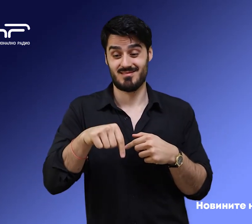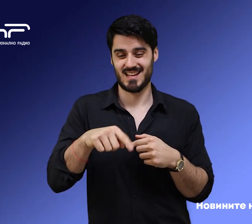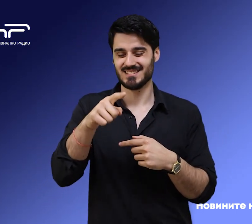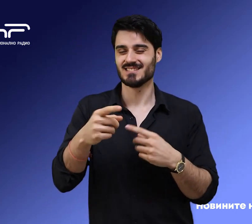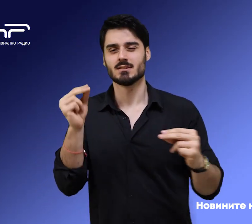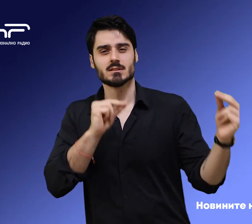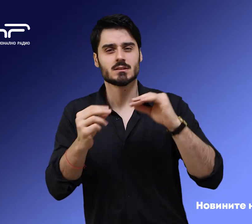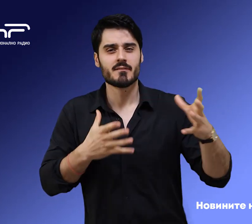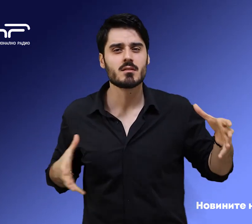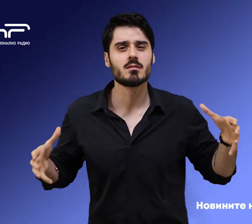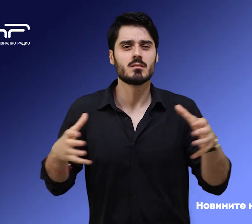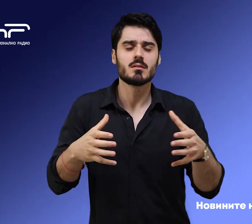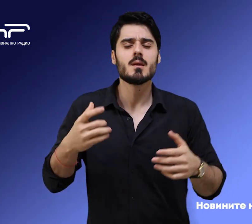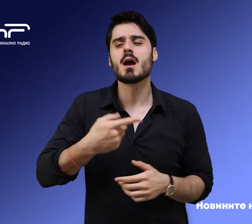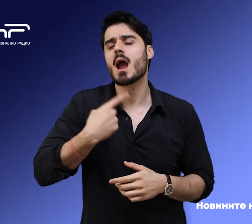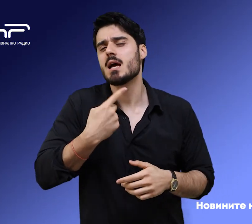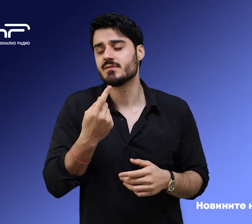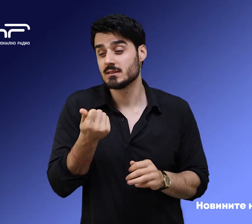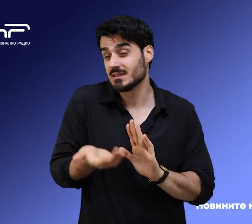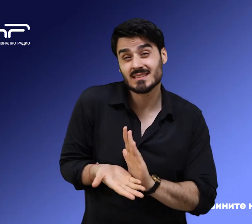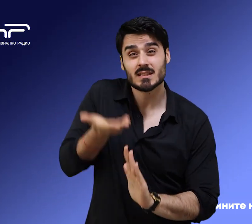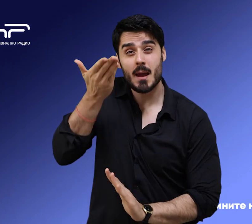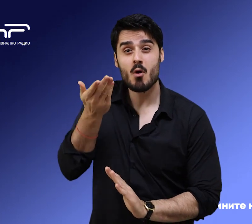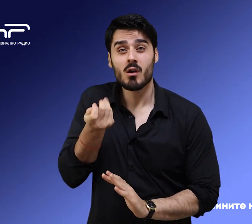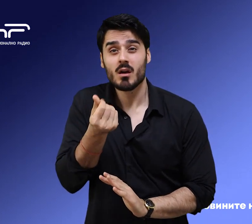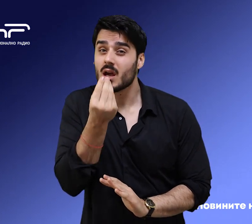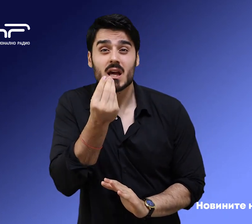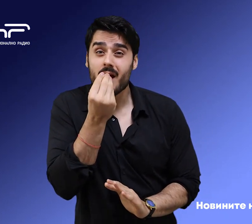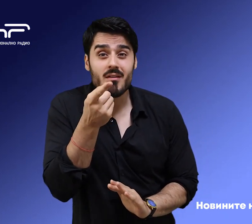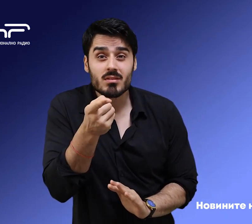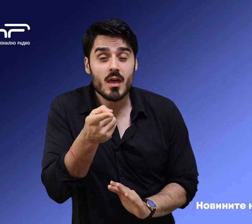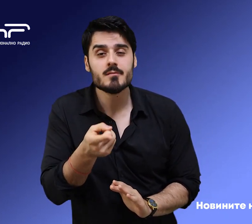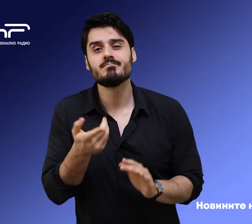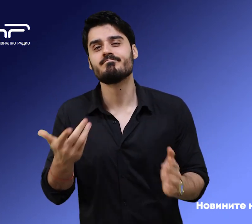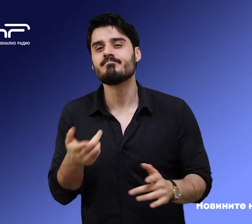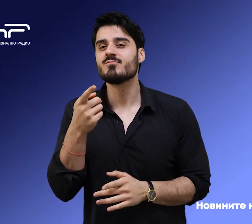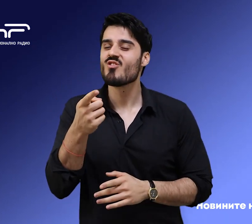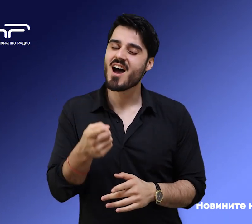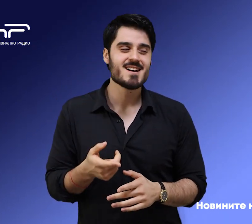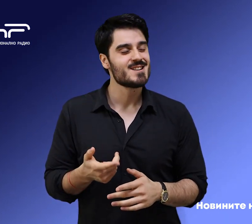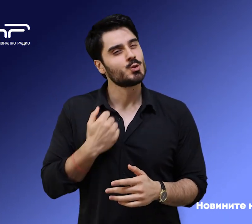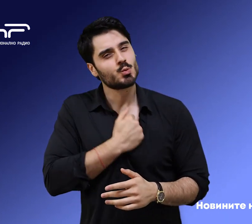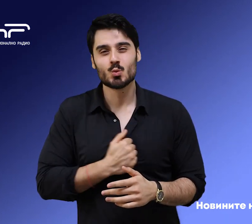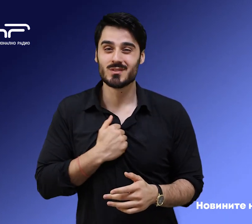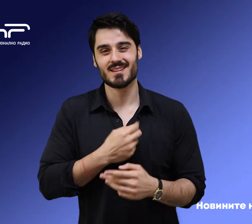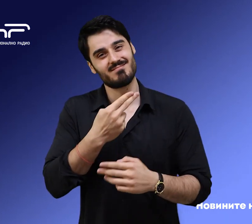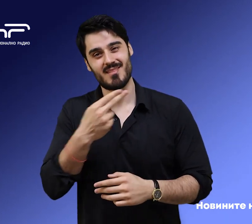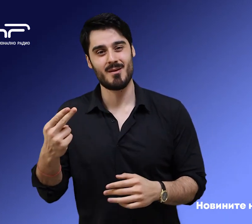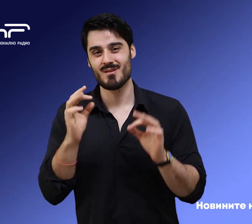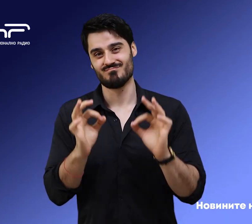заседание премьерът Донев припомни, че поскъпването на хранителните стоки е, цитирам, болезнен въпрос за голяма част от хората.